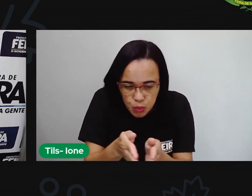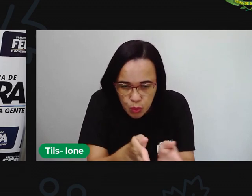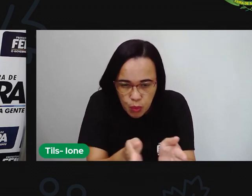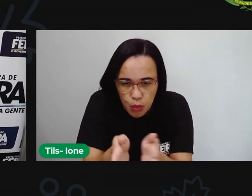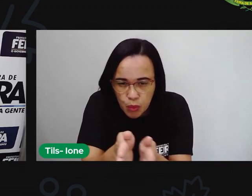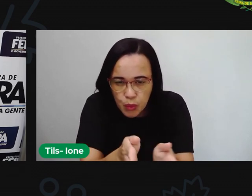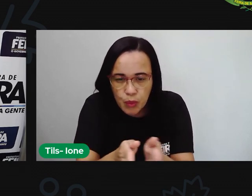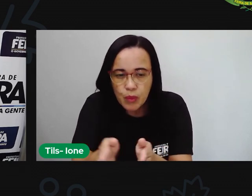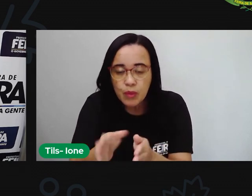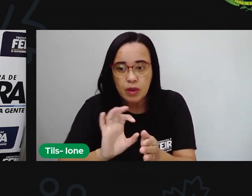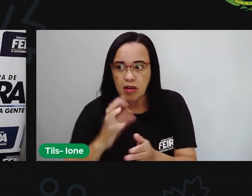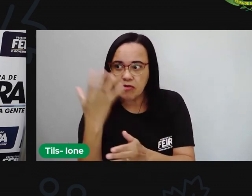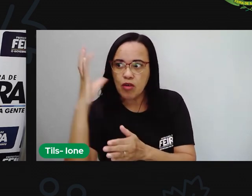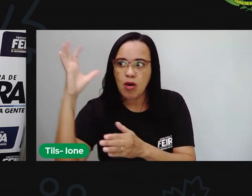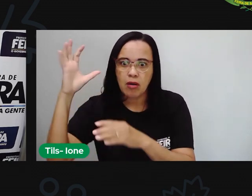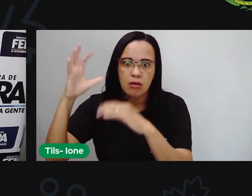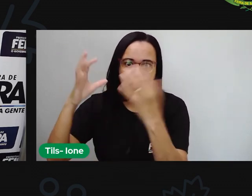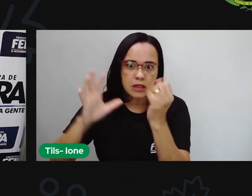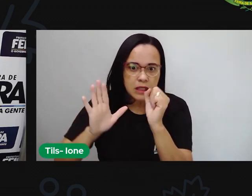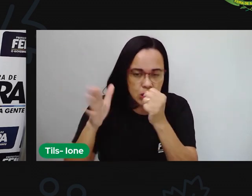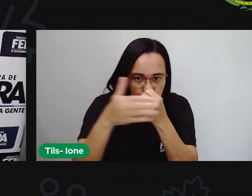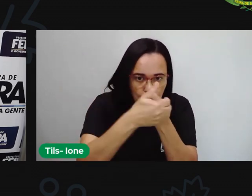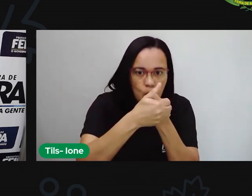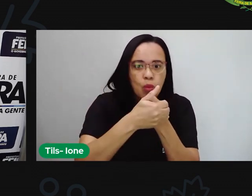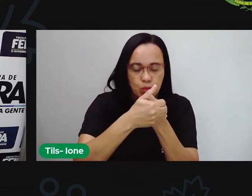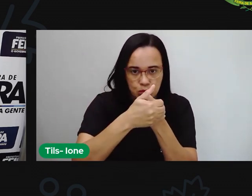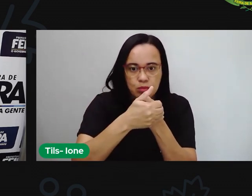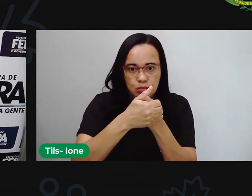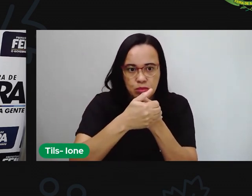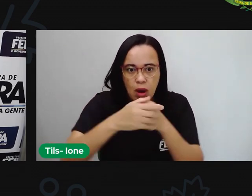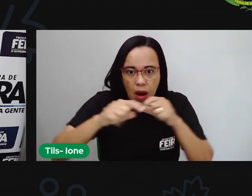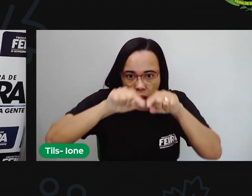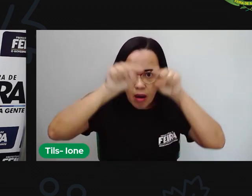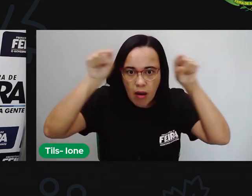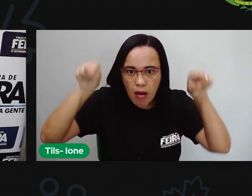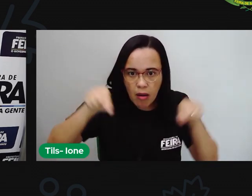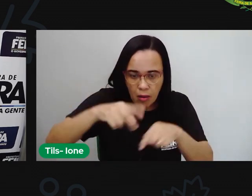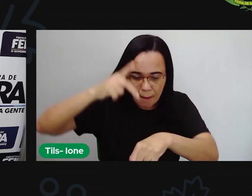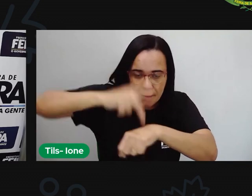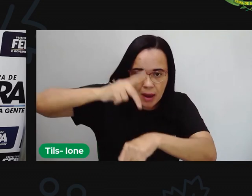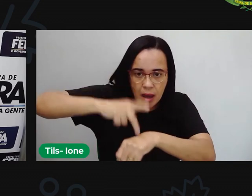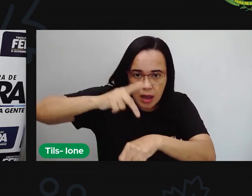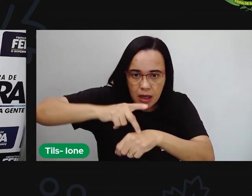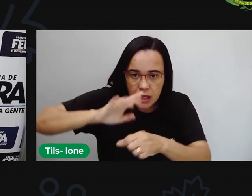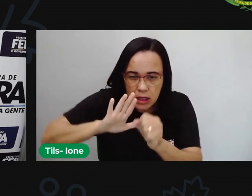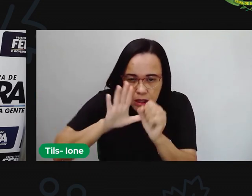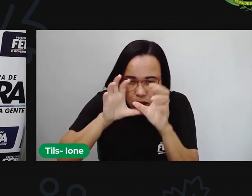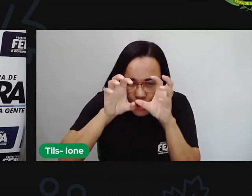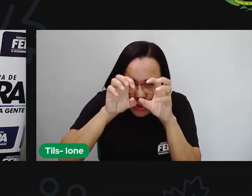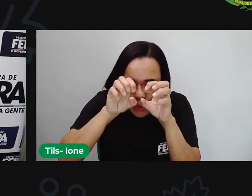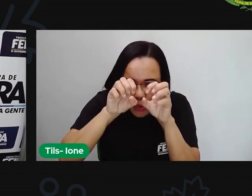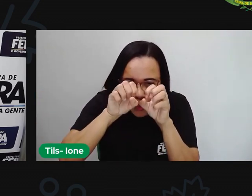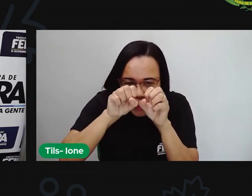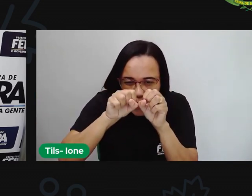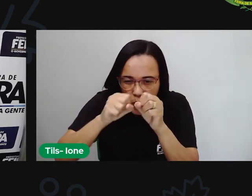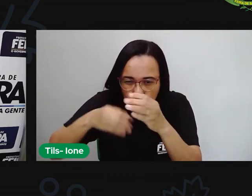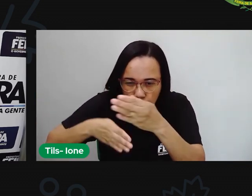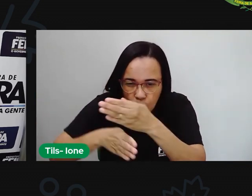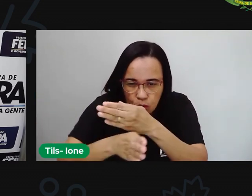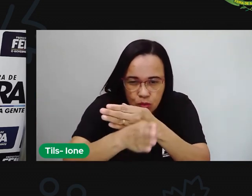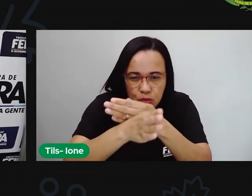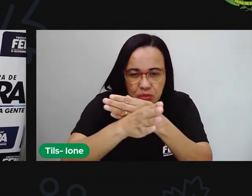misteriosa. Até numa caverna escura elas se meteram. Era um lugar feio com bichos